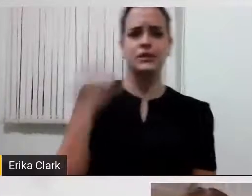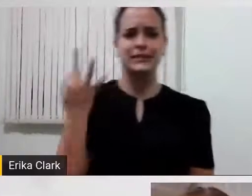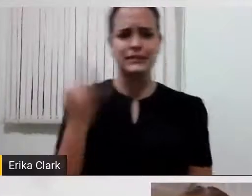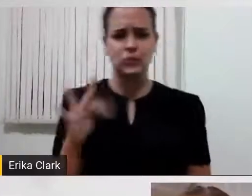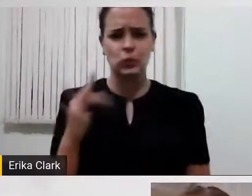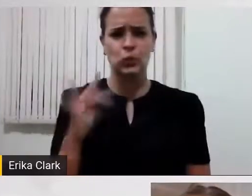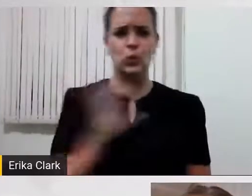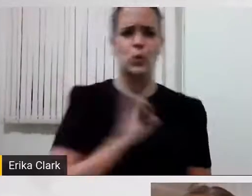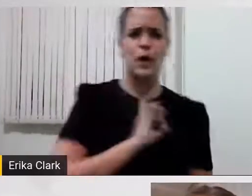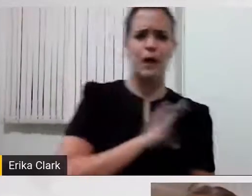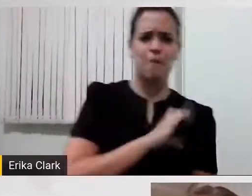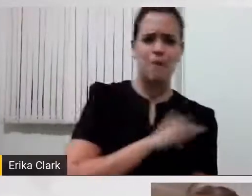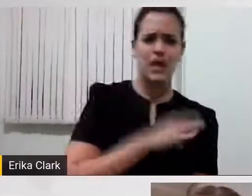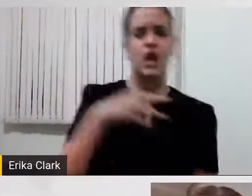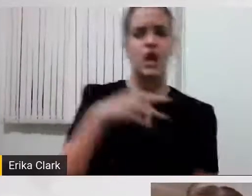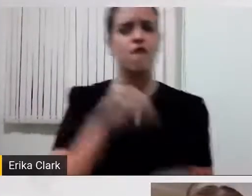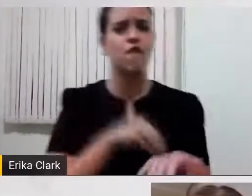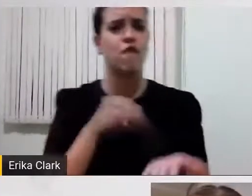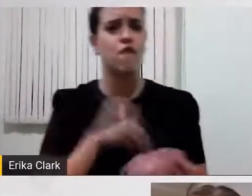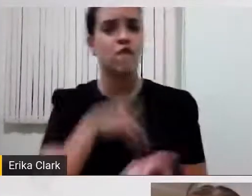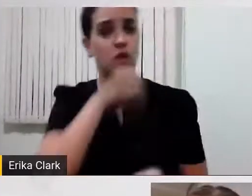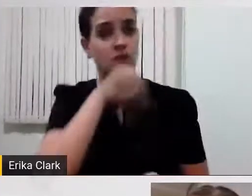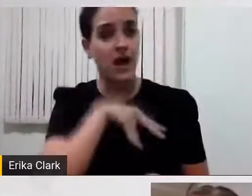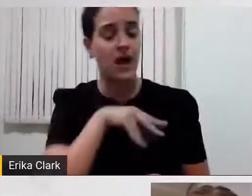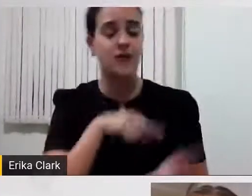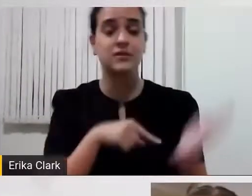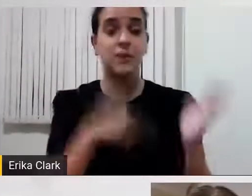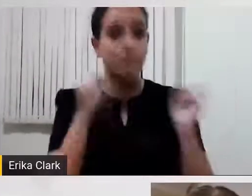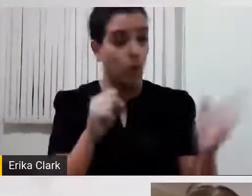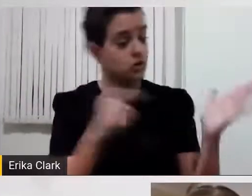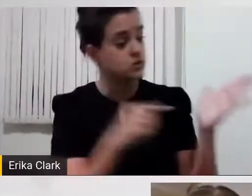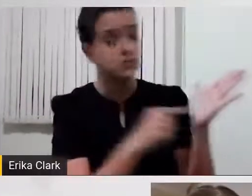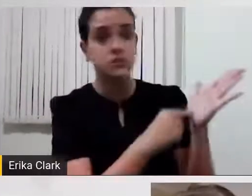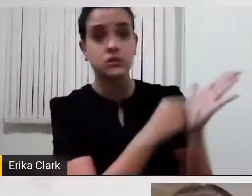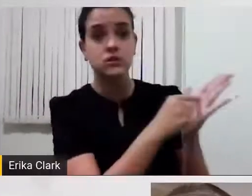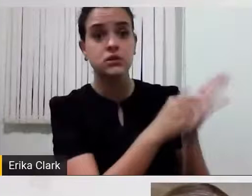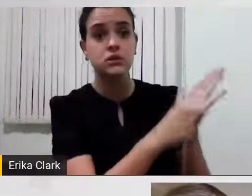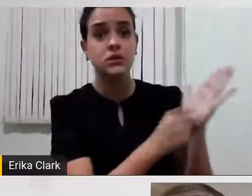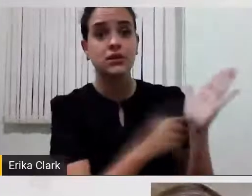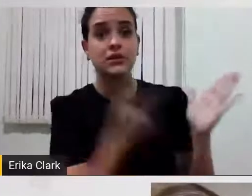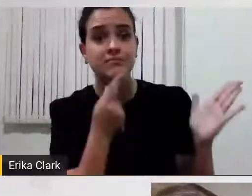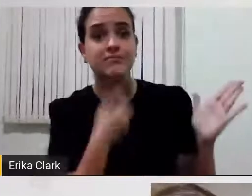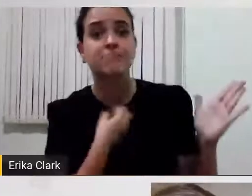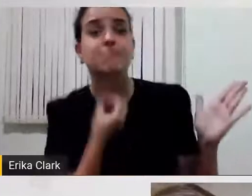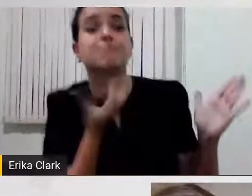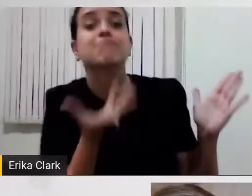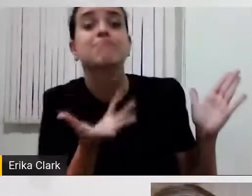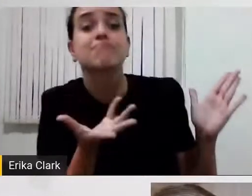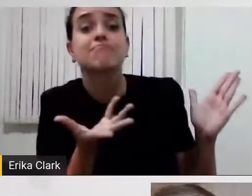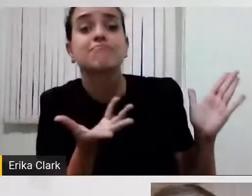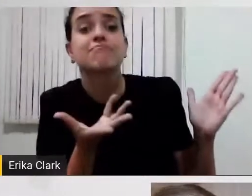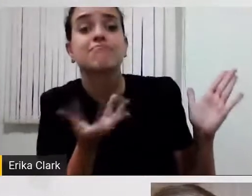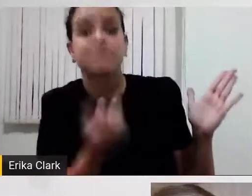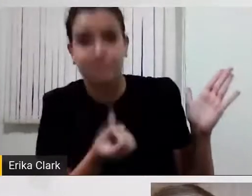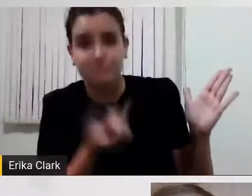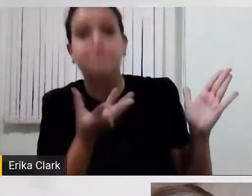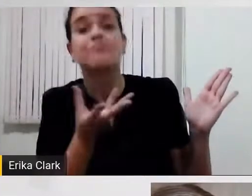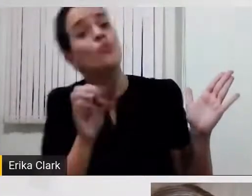consegue falar, ela pode apontar para esse símbolo para dizer o que está sentindo. ou ela pode pedir coisas,